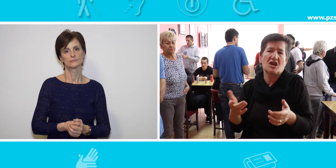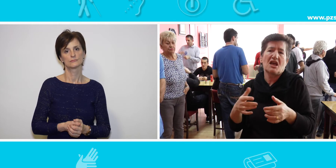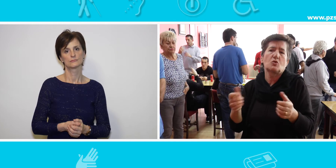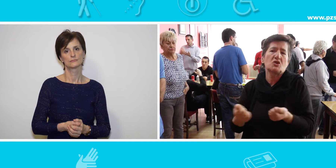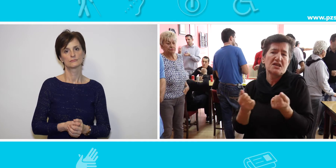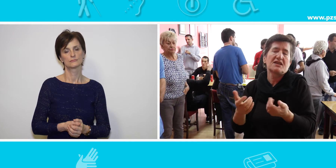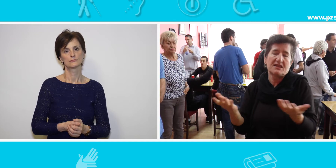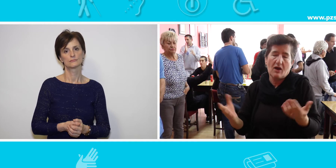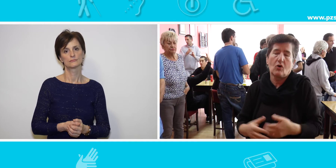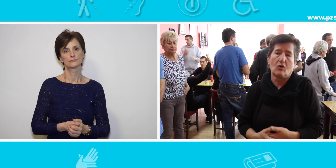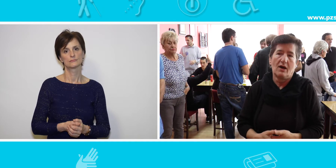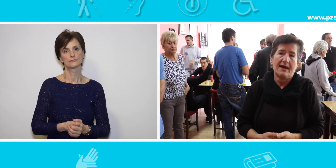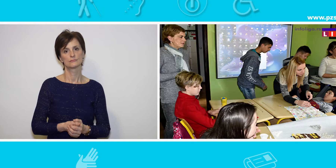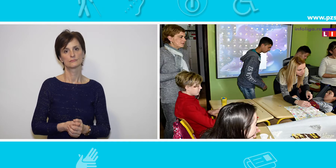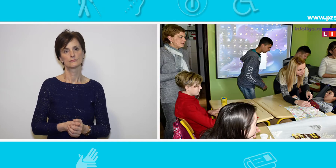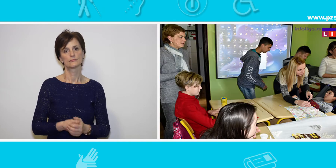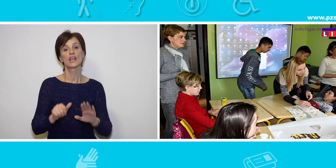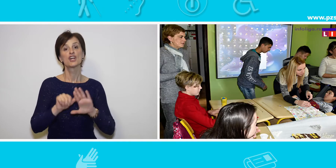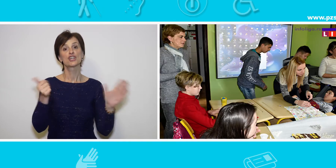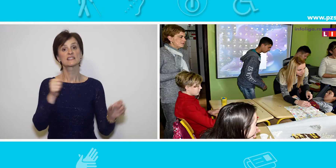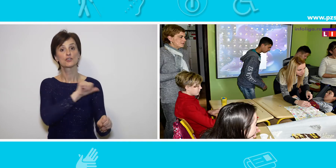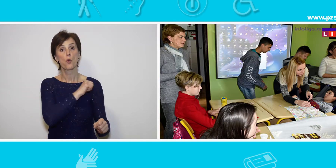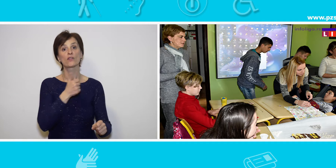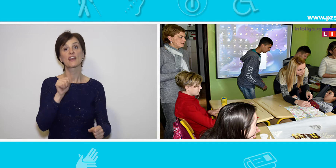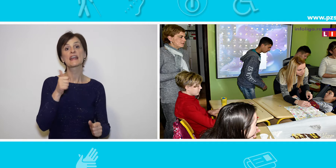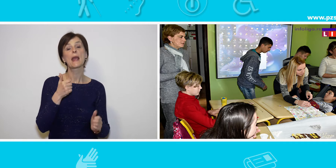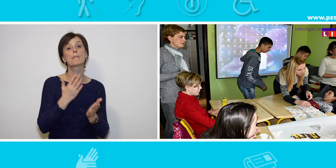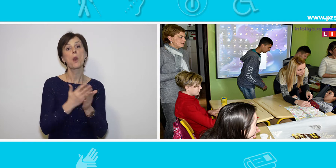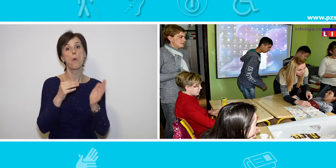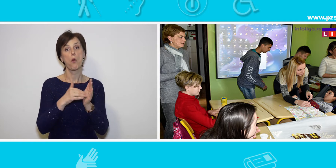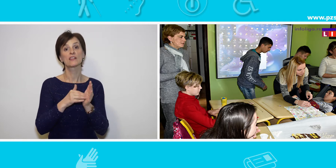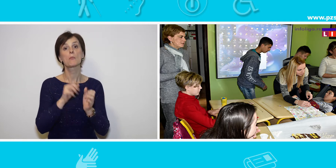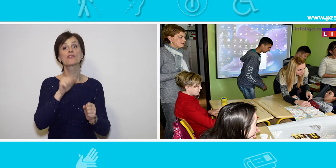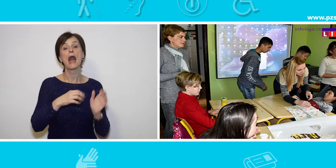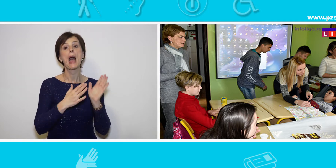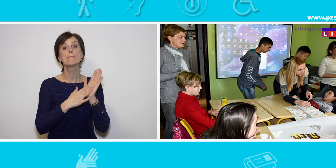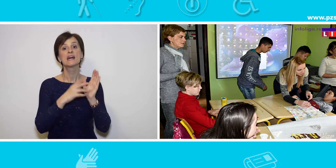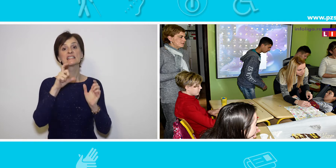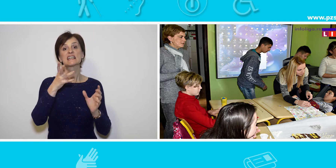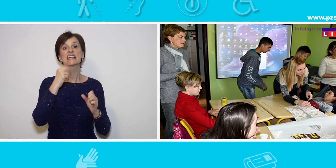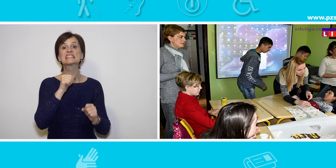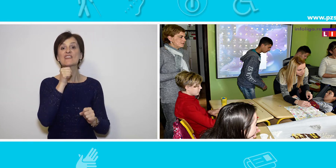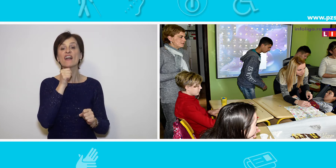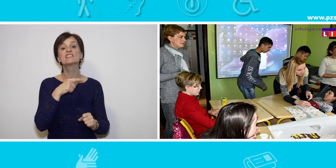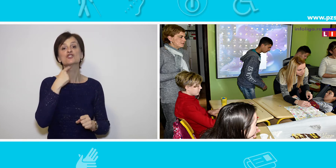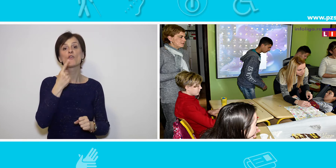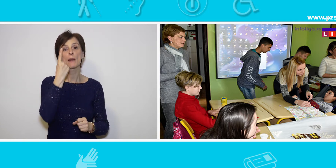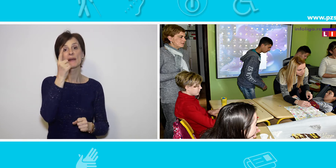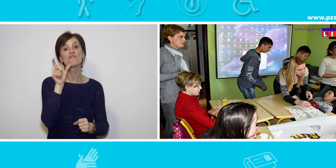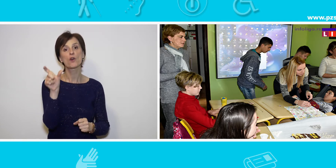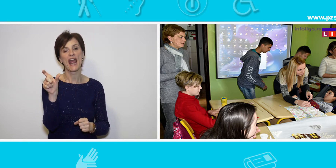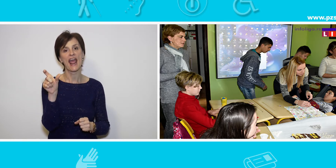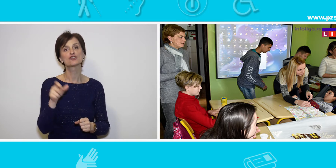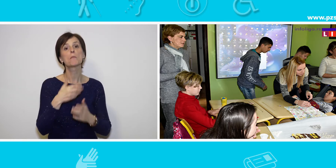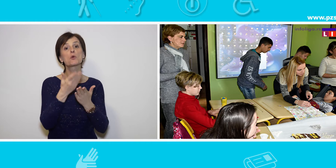takmičanje, turniri i tako. 16 godina je bilo potrebno da M.S. iz Ivanjice izgovori prvu